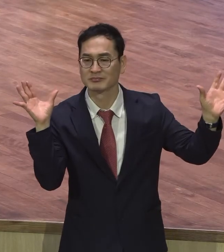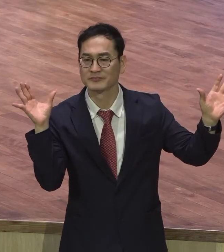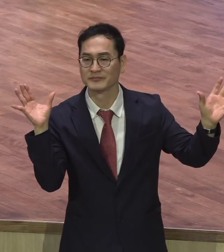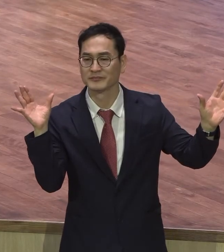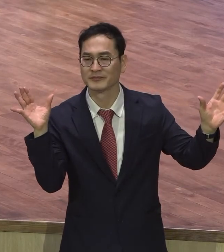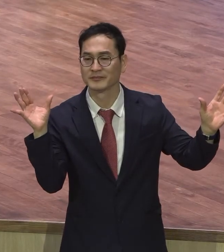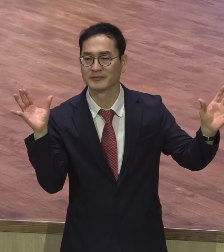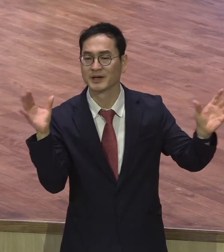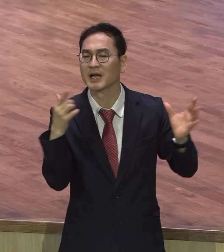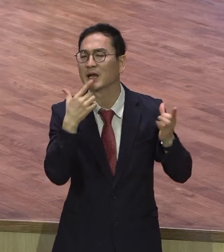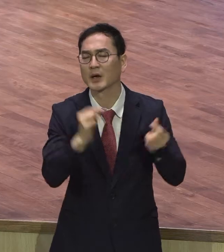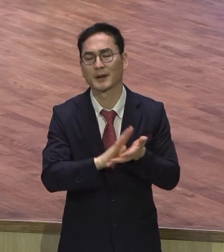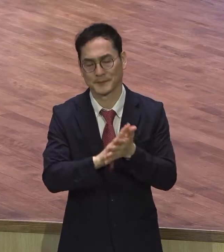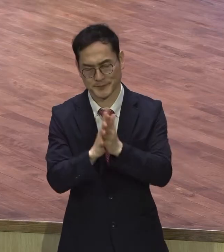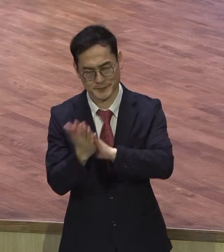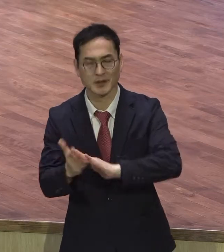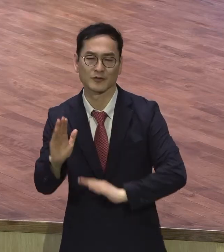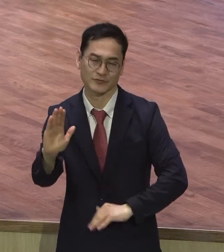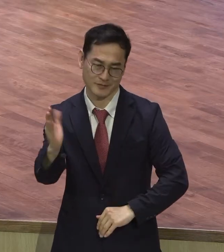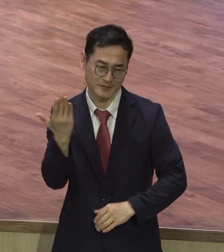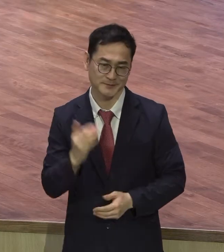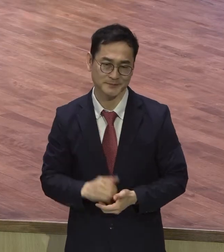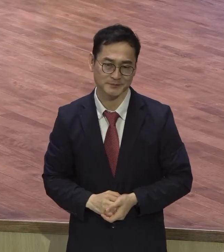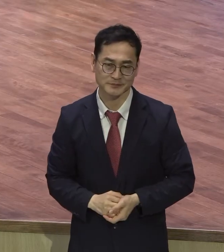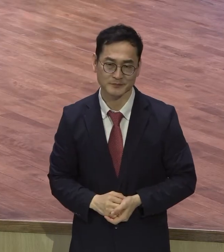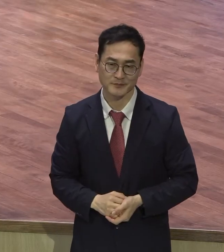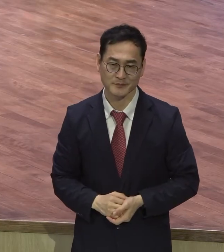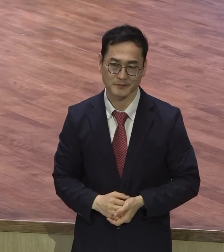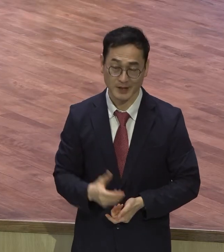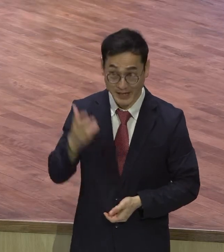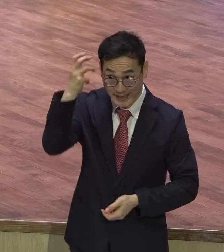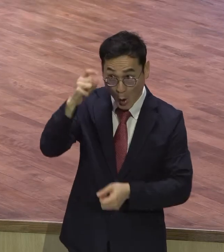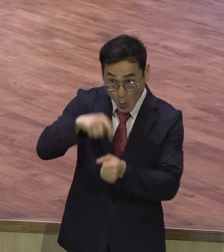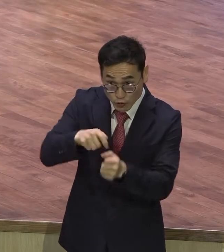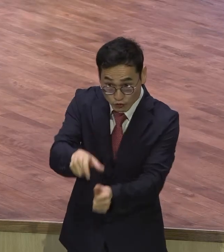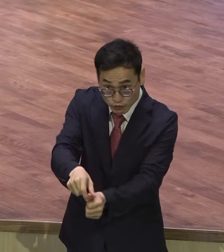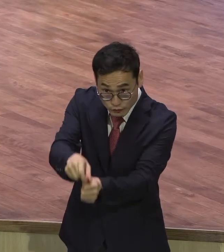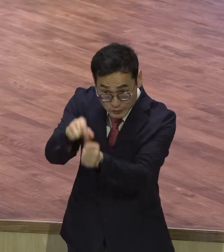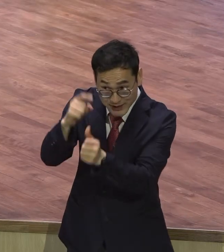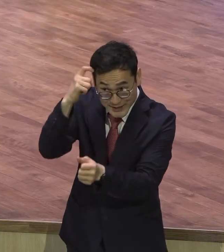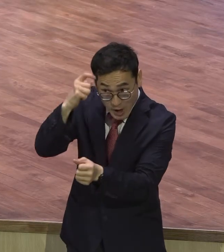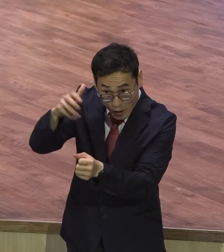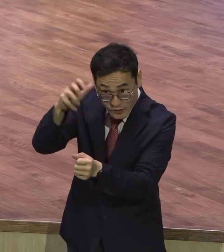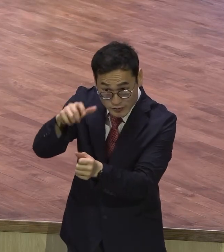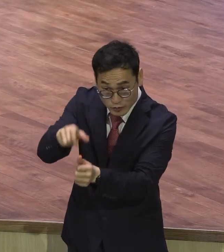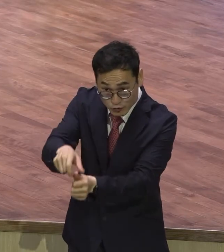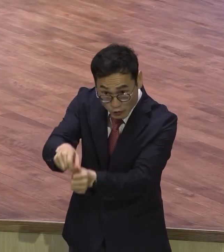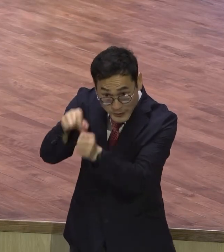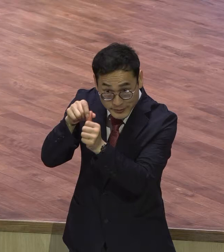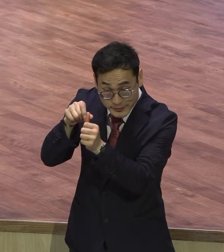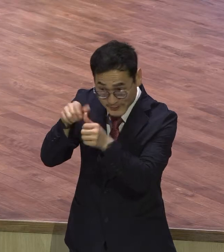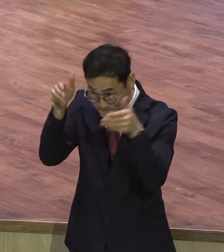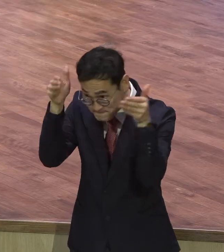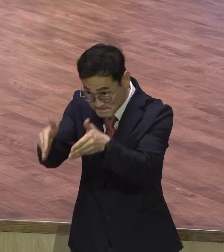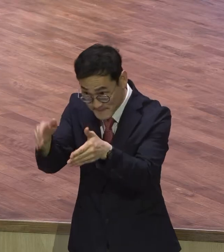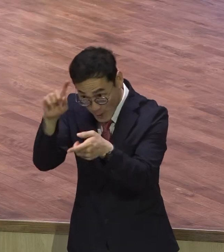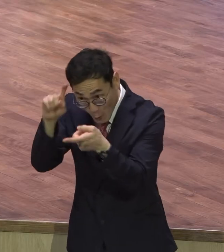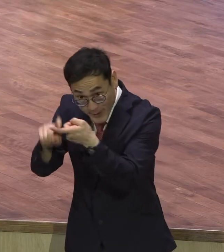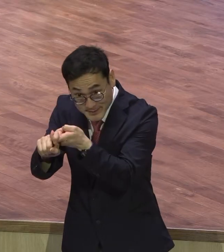그러니까 여러분이 영혼구원에 관심을 가지면요 삶 전체 스케줄이 싹 어디 가느냐 영혼구원에 포커스 맞추게